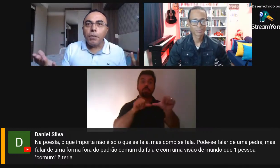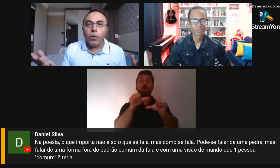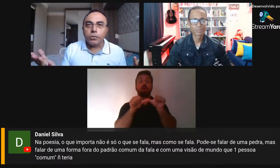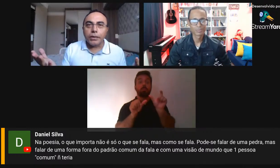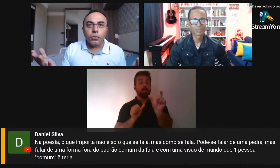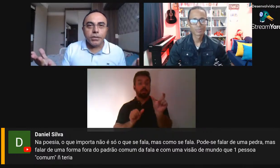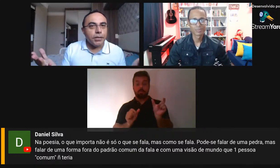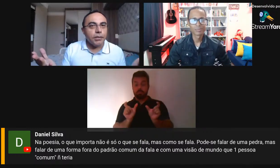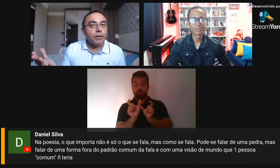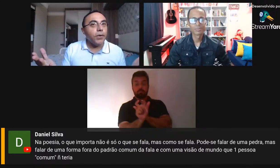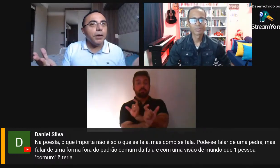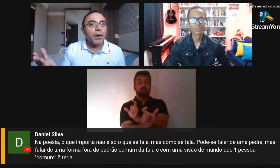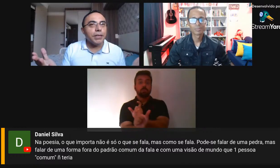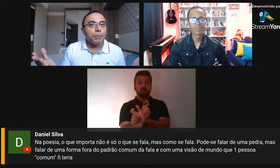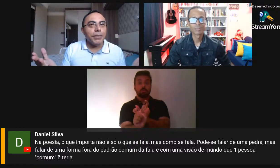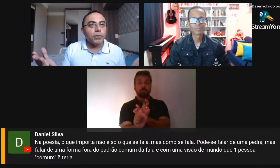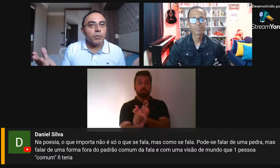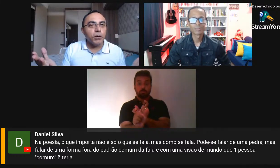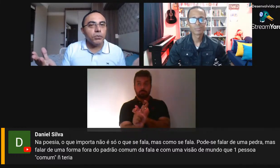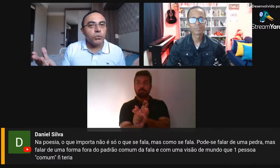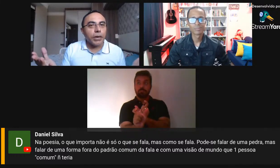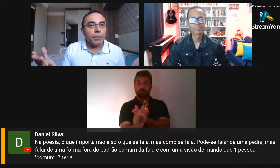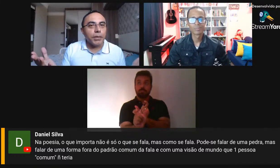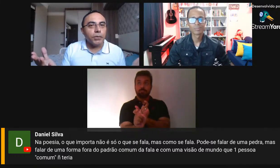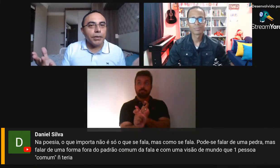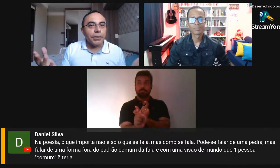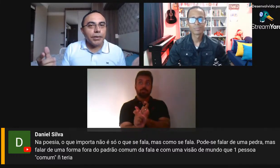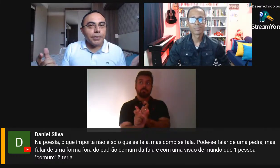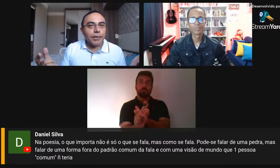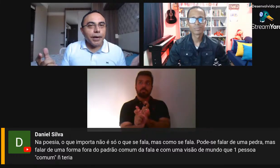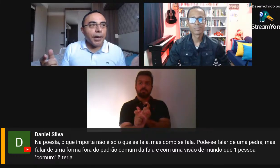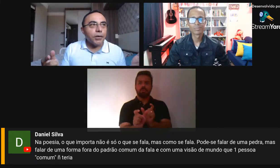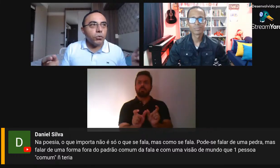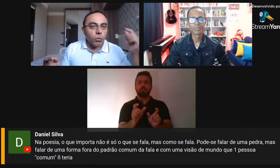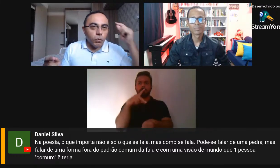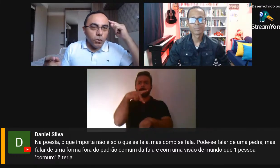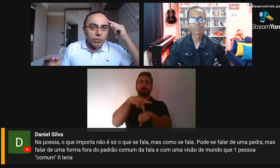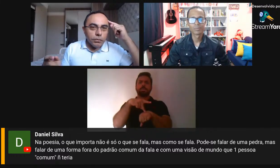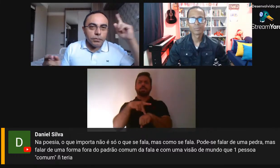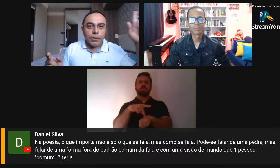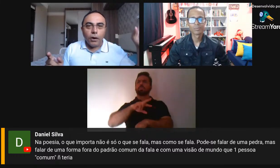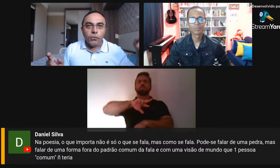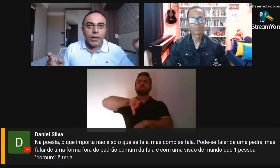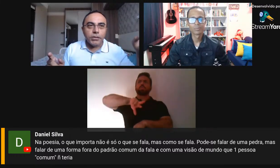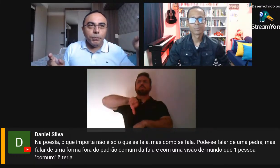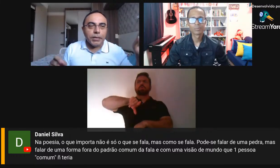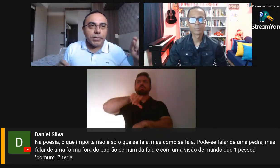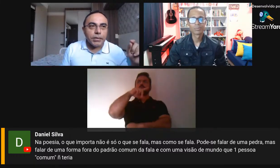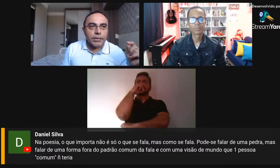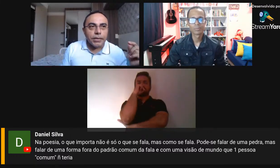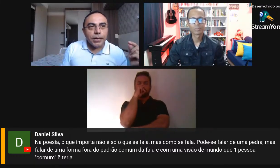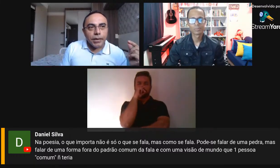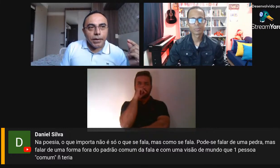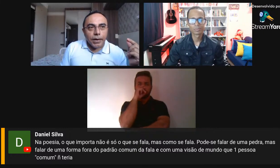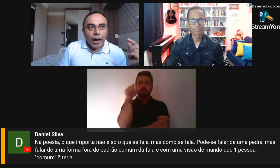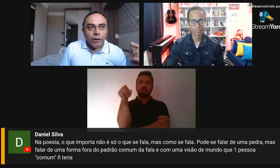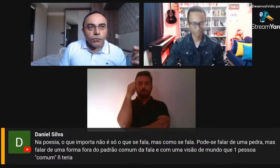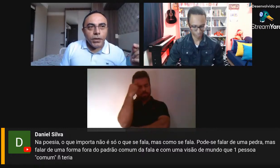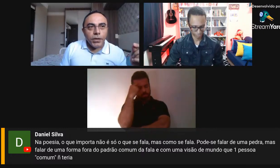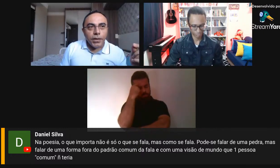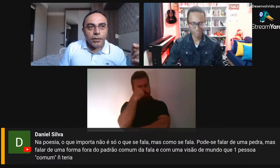transformar em uma outra coisa que não é mais a pedra no meio do caminho. Aí o Drummond, ao invés de pedra, disse assim,